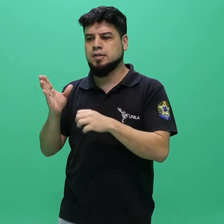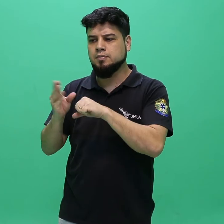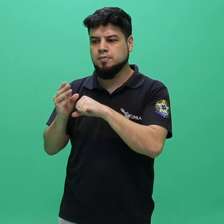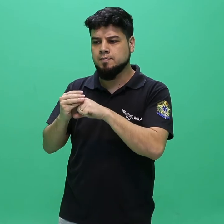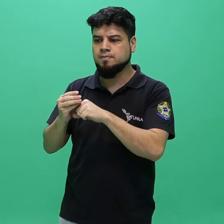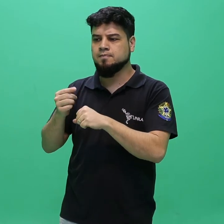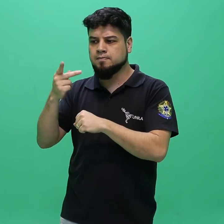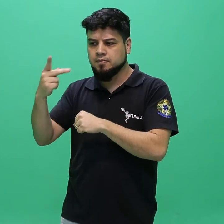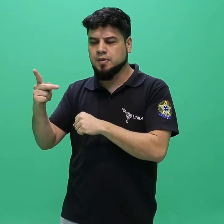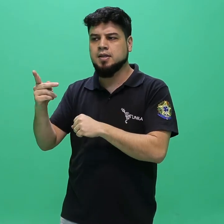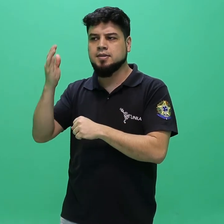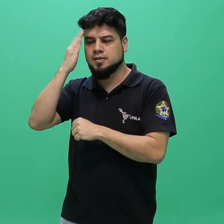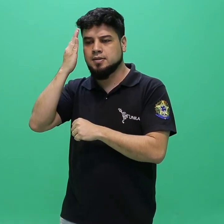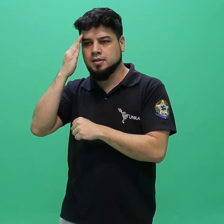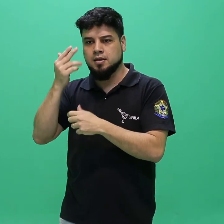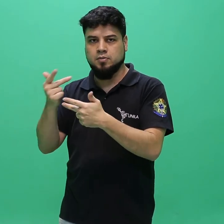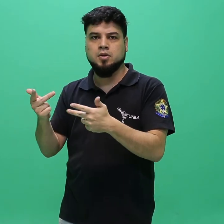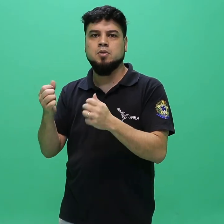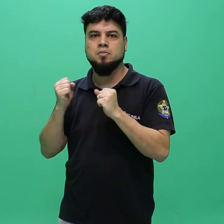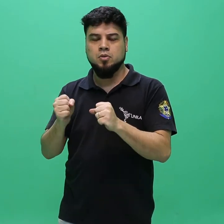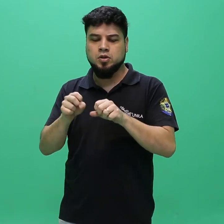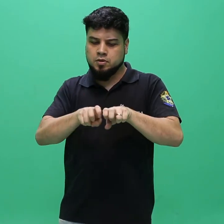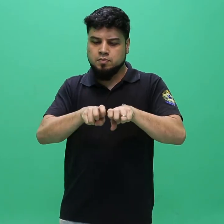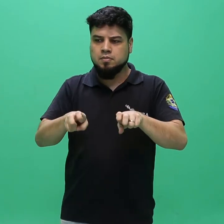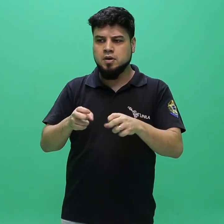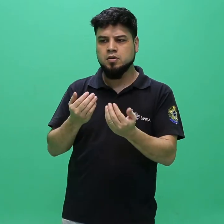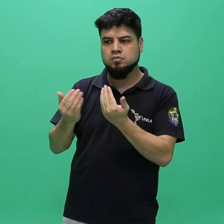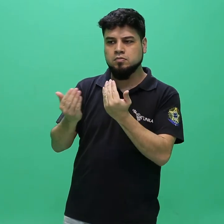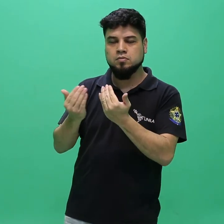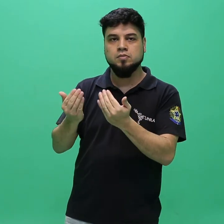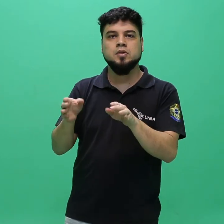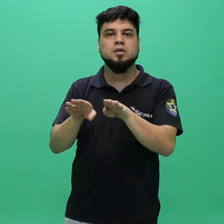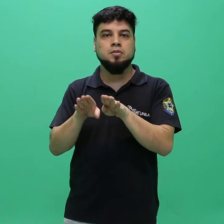a solicitação de documentos comprobatórios adicionais.